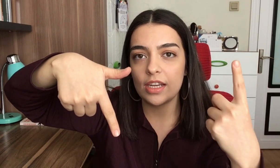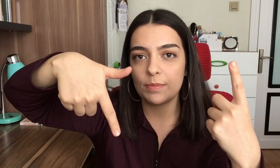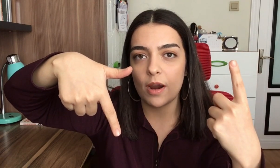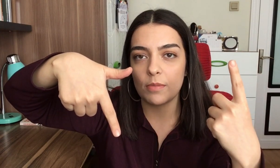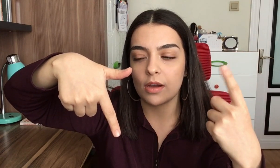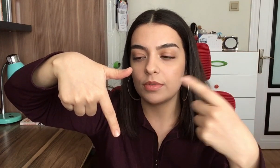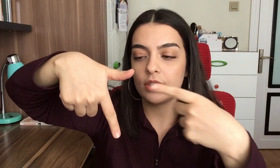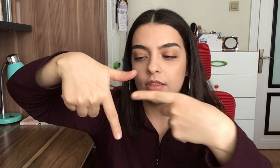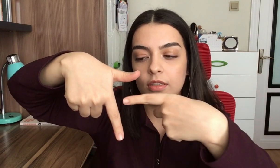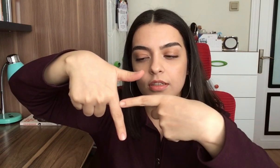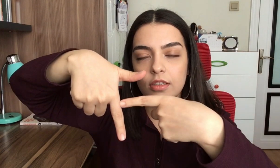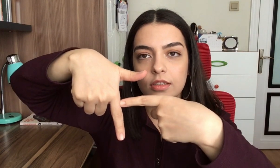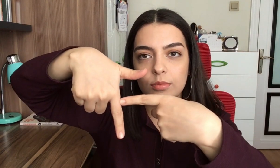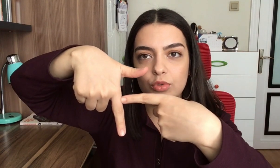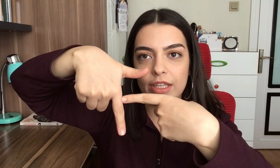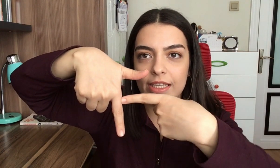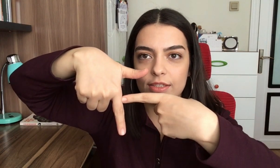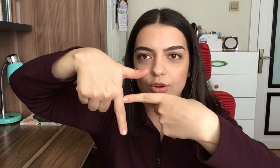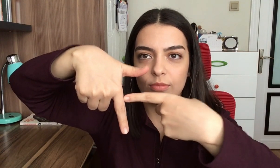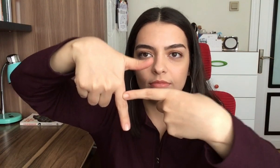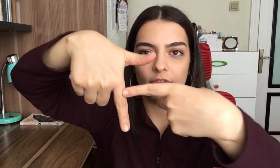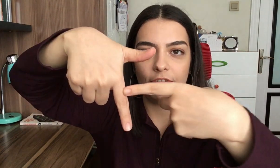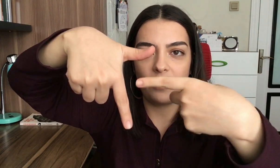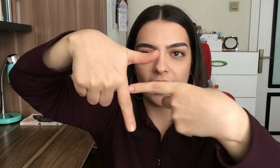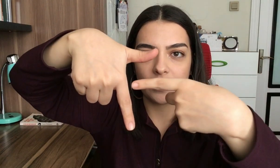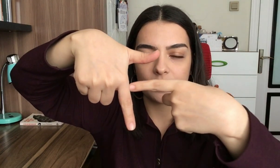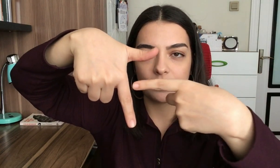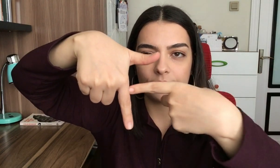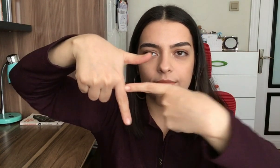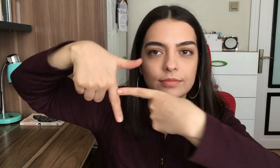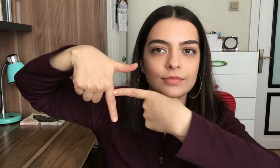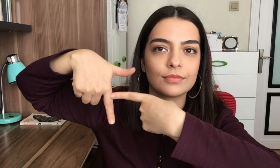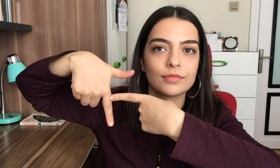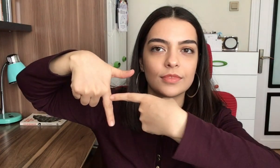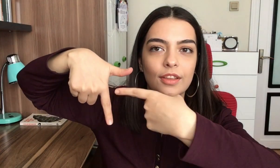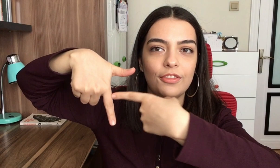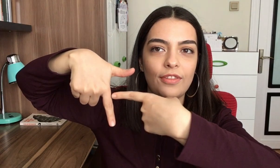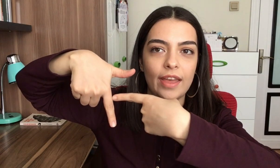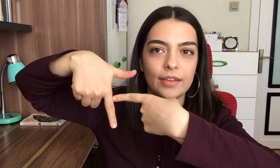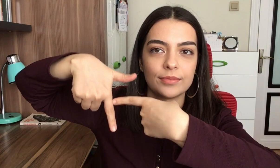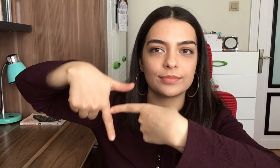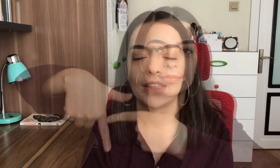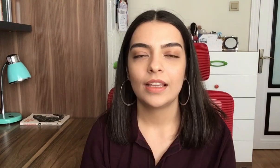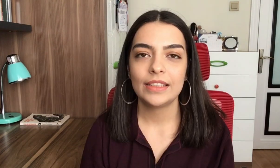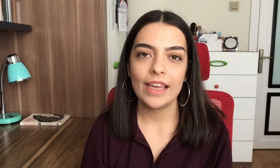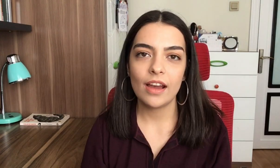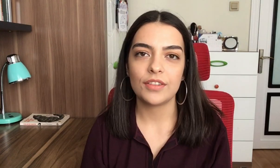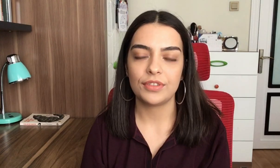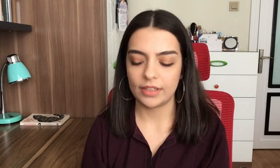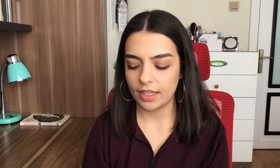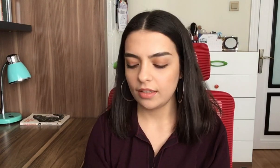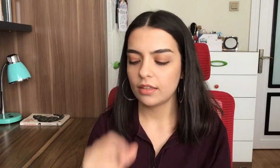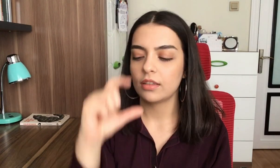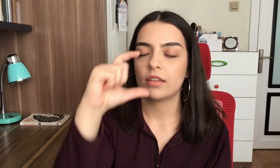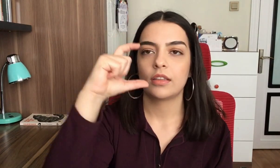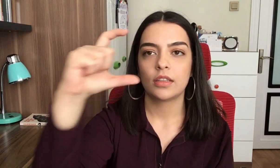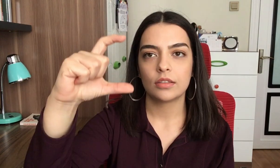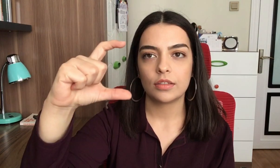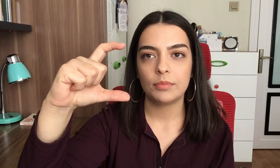parmağımı buraya getiriyorum. F F G harfinde bir